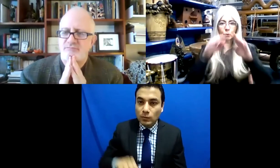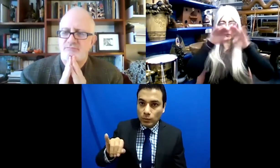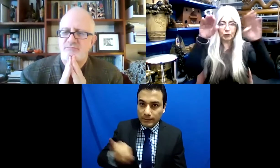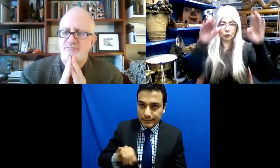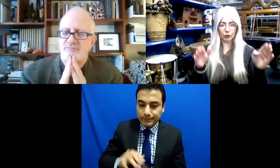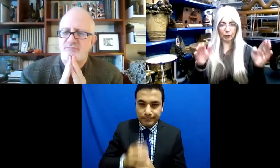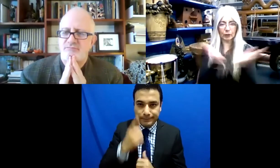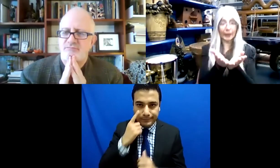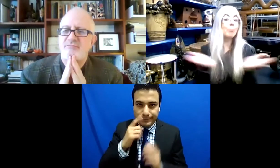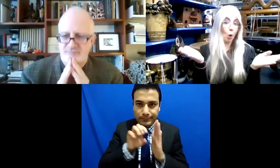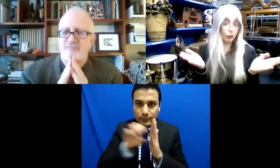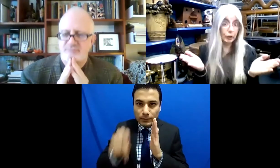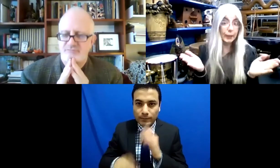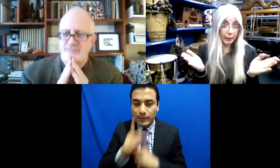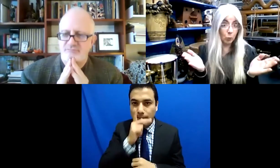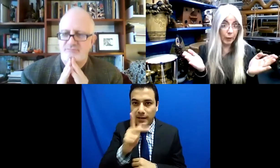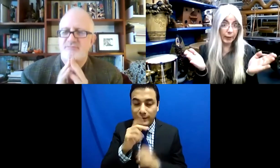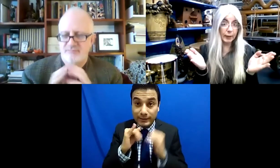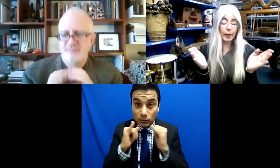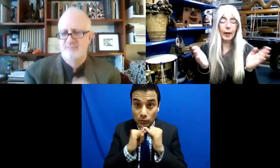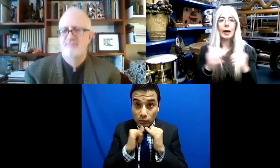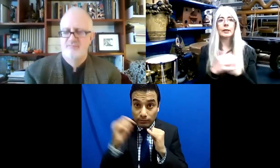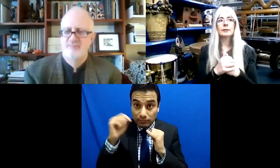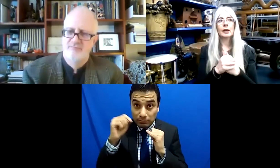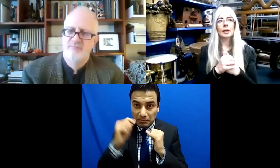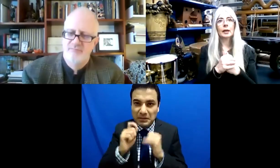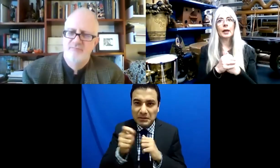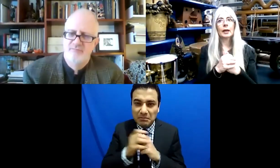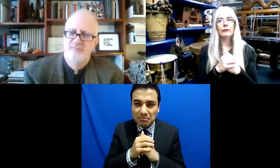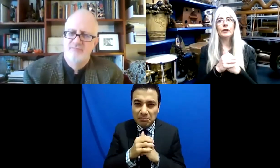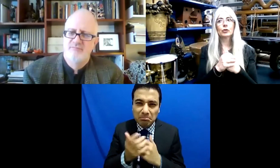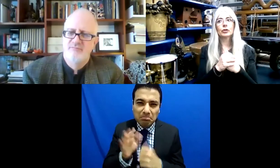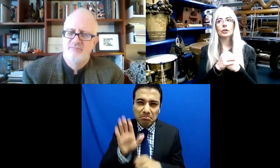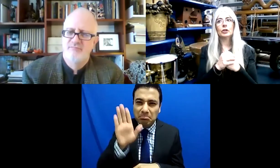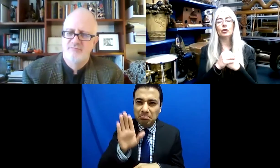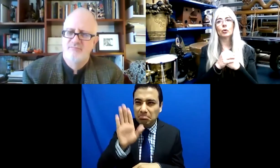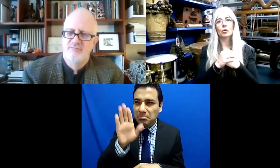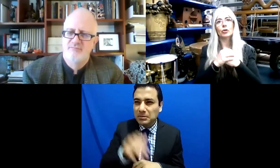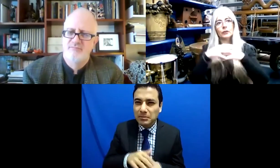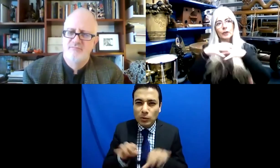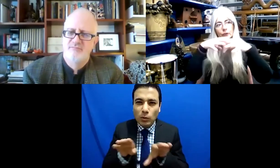piensas en la palabra institución suena nuevamente como una especie de corsé,